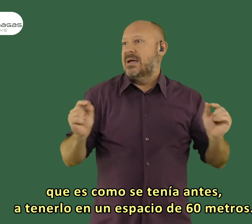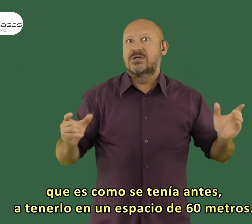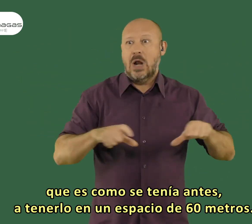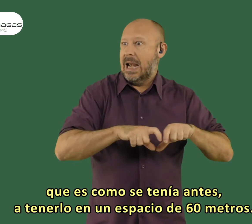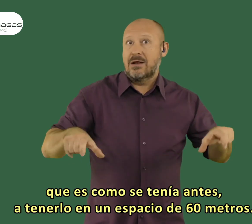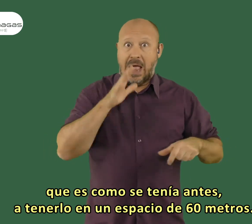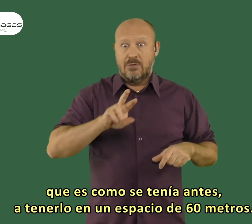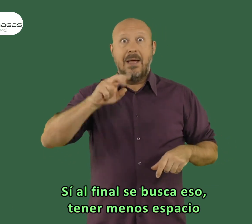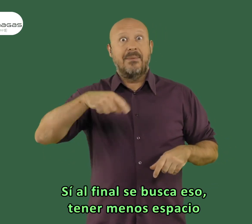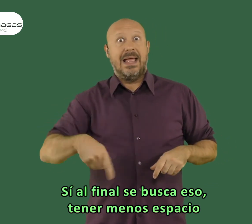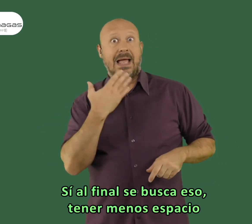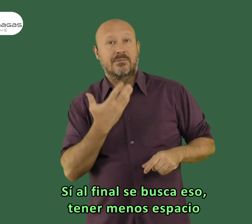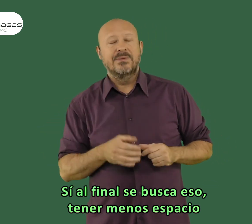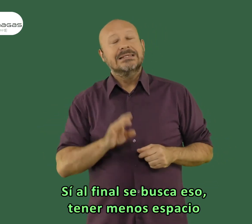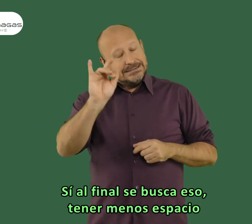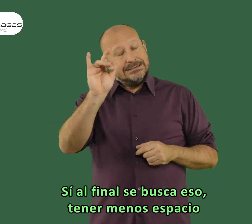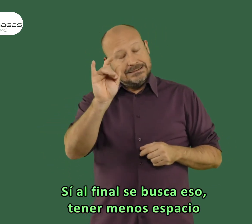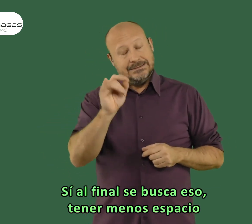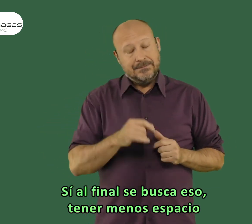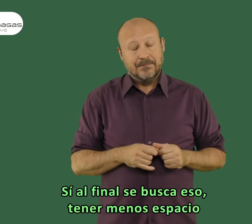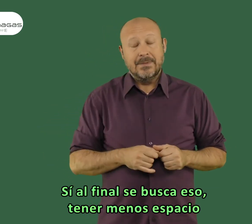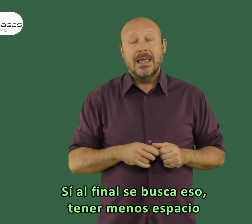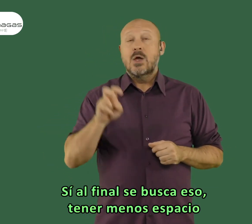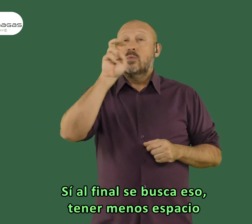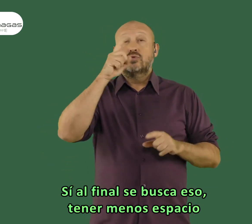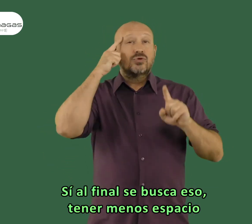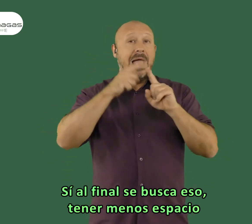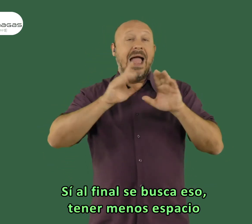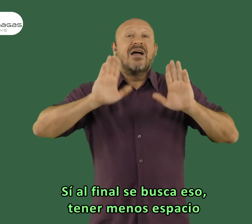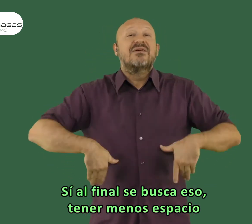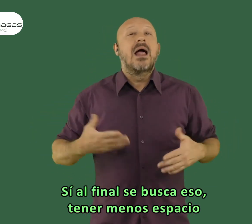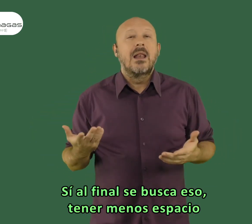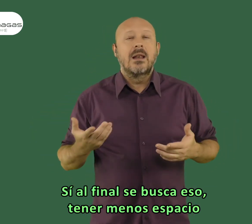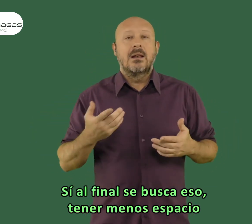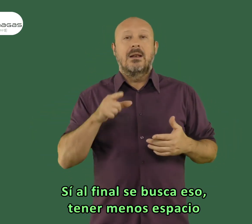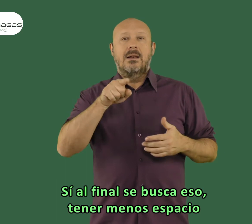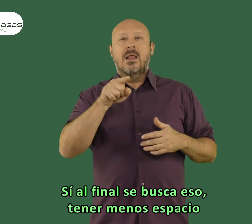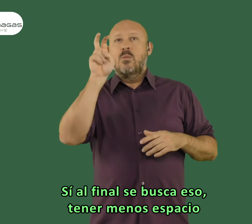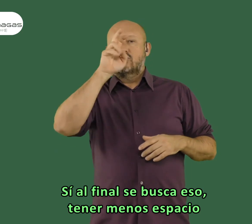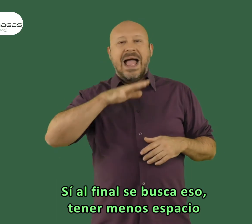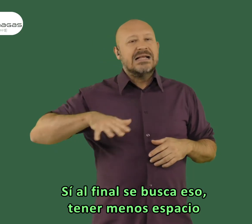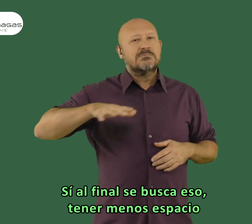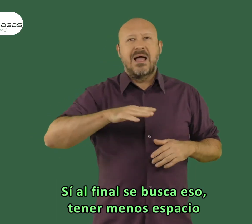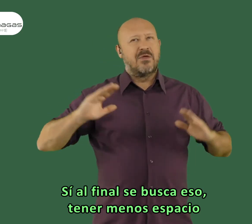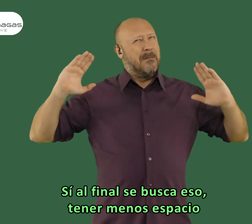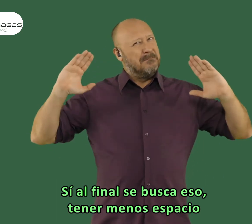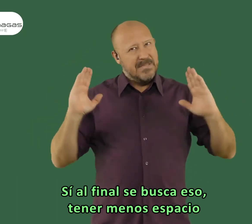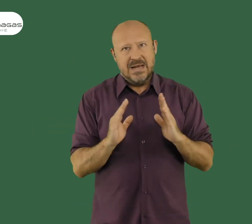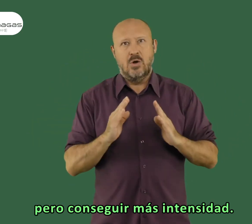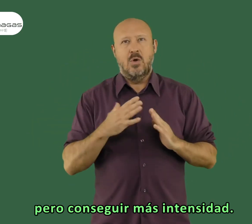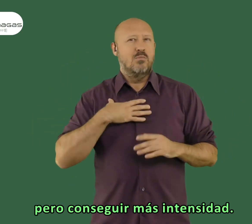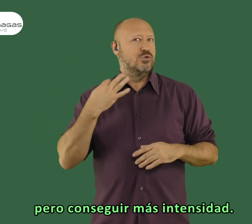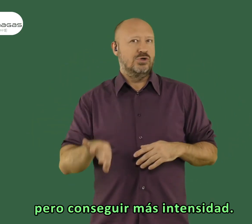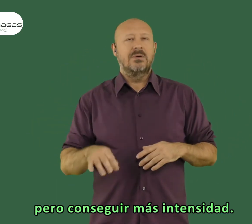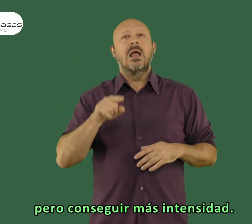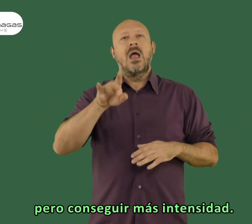en 60 metros de largo sí, sí al final lo que se busca es eso que si tenga el menor espacio